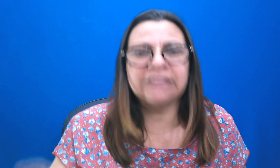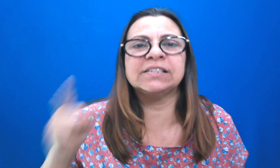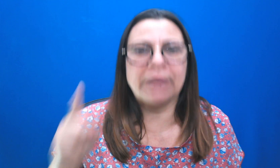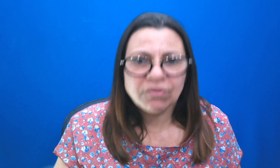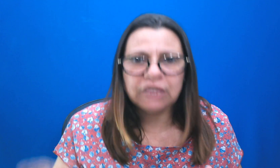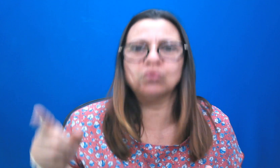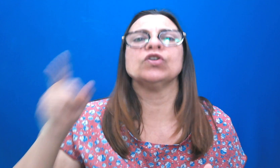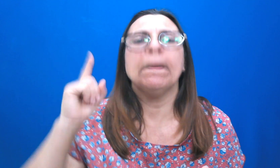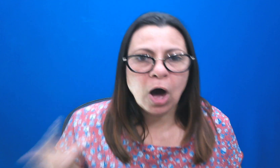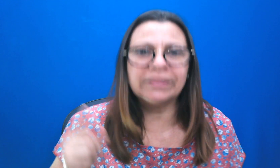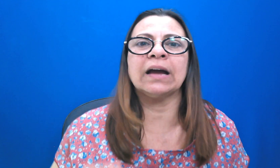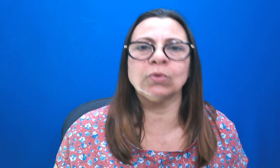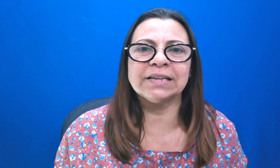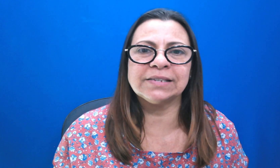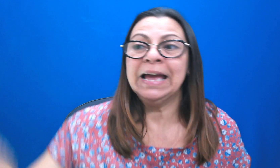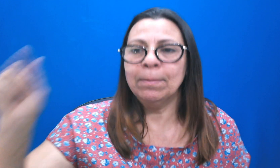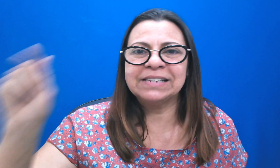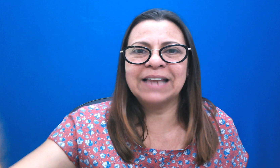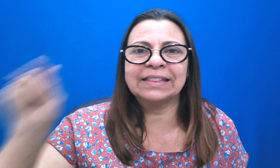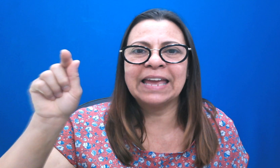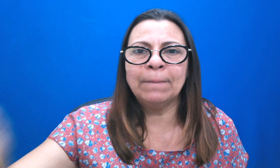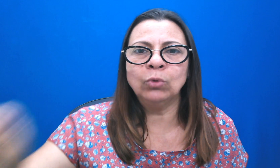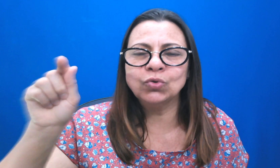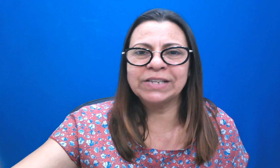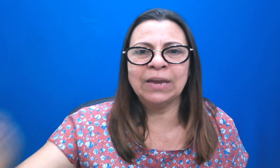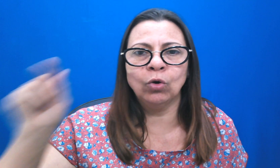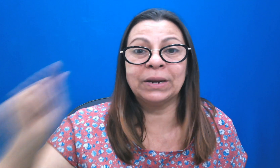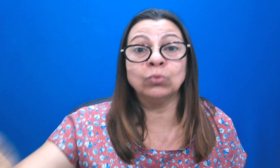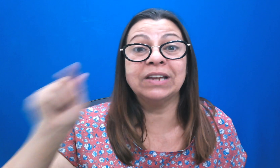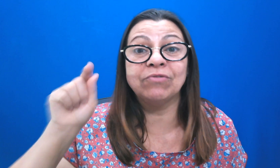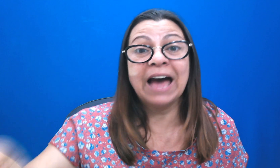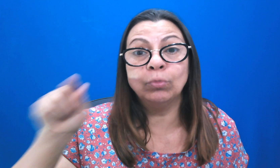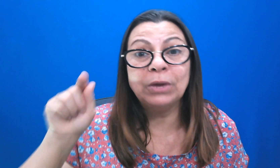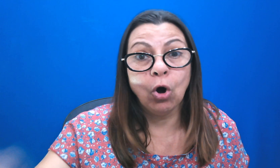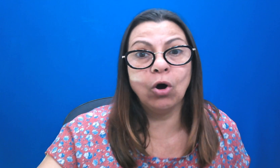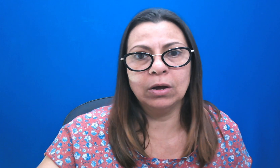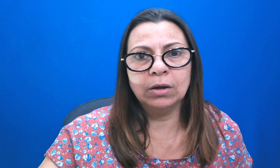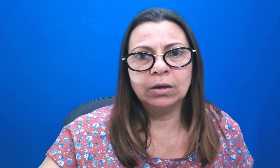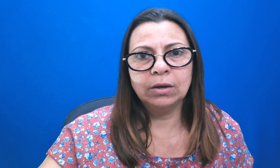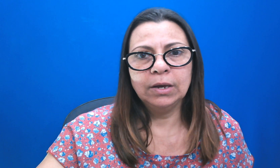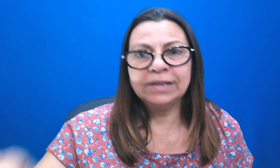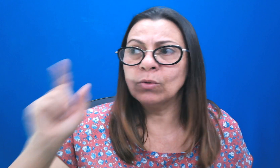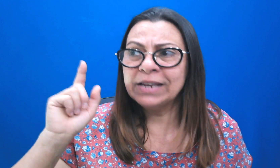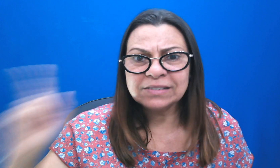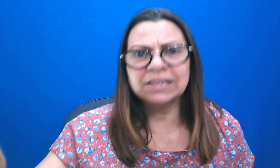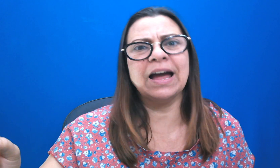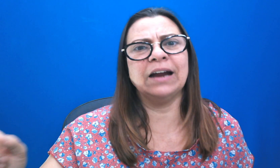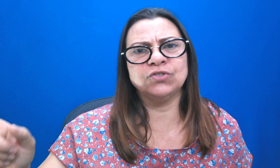Acidentes imprevistos podem acontecer, mas lá tem a mão do Senhor pra nos livrar do pior. Então, que nesta tarde,